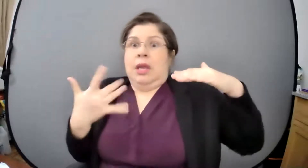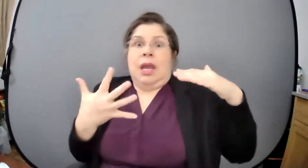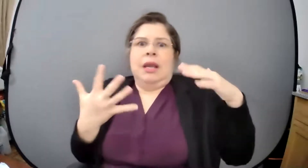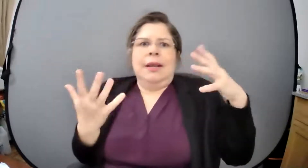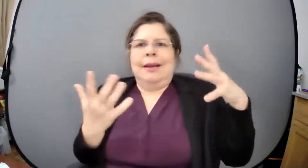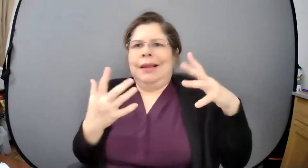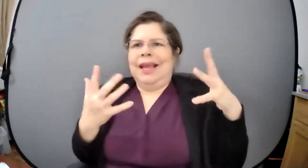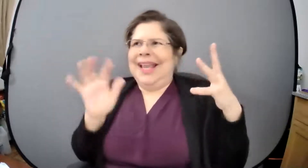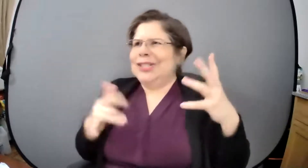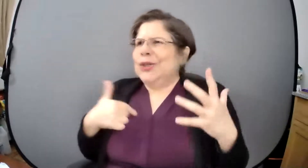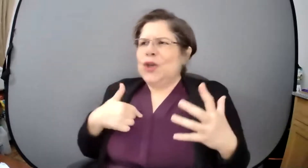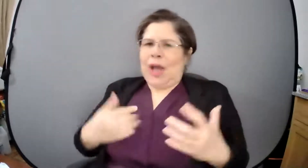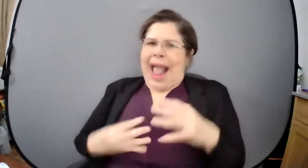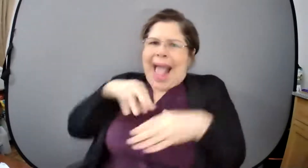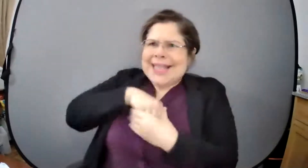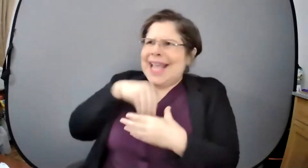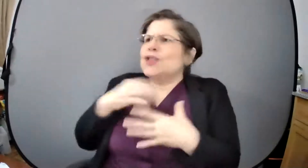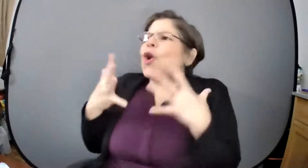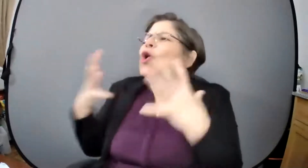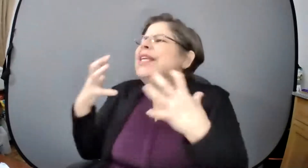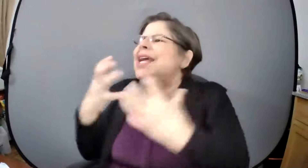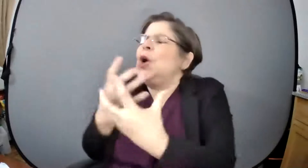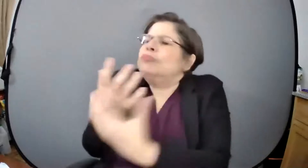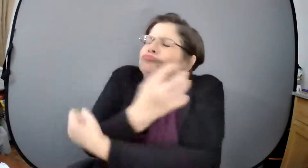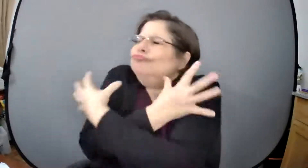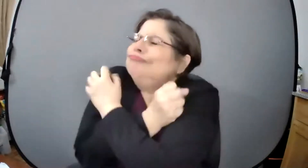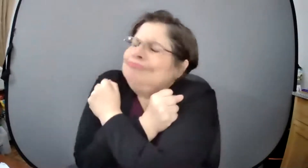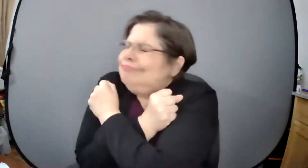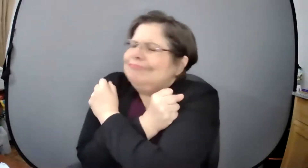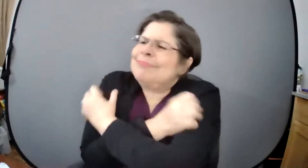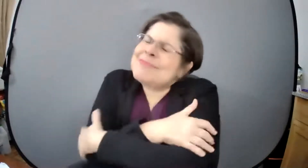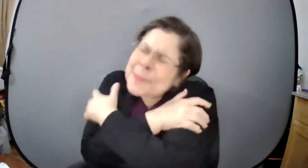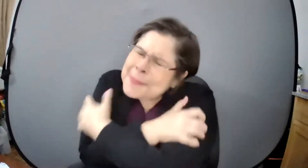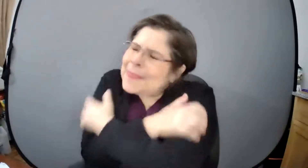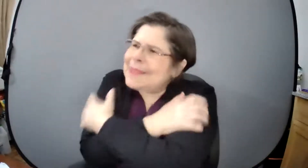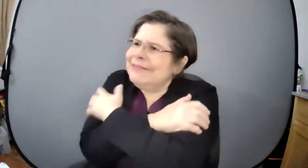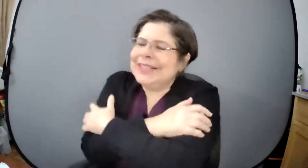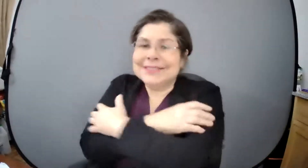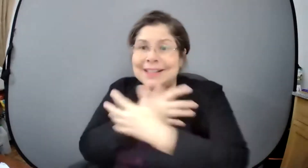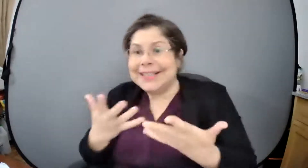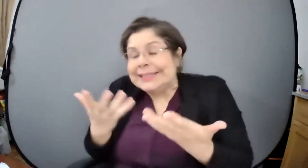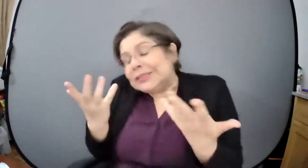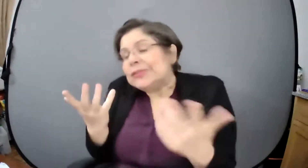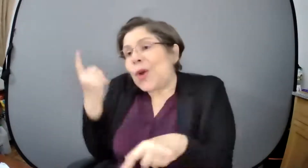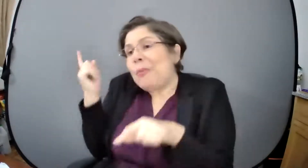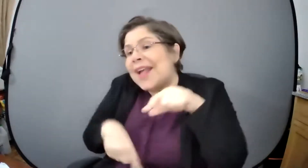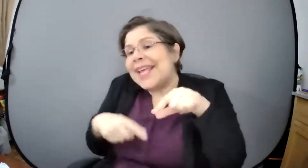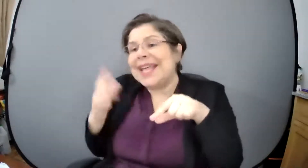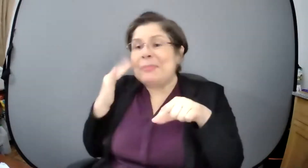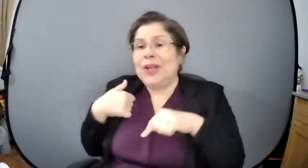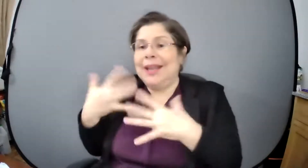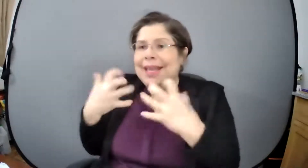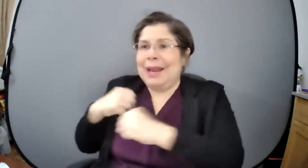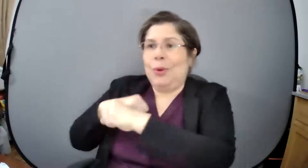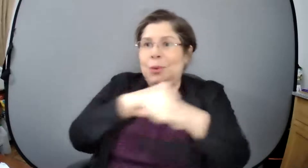abrazarnos así que estos abrazos virtuales nos ayudan a llenar el pote de energía para poder continuar porque sabemos que los